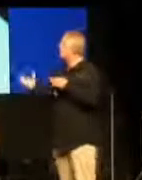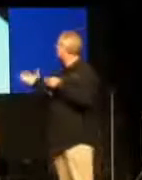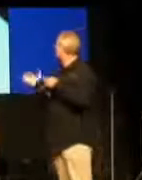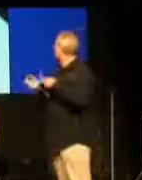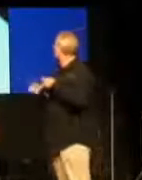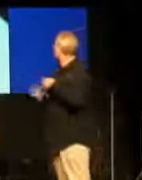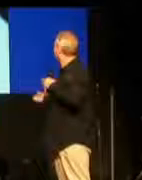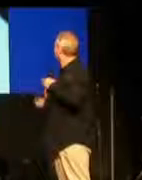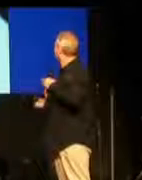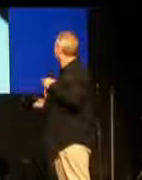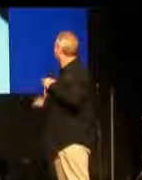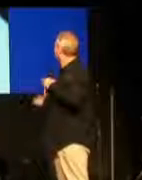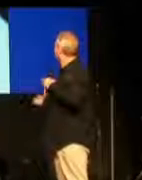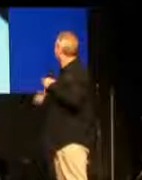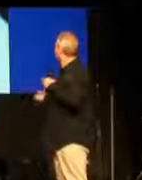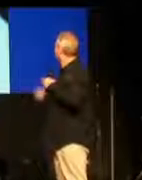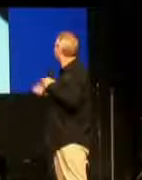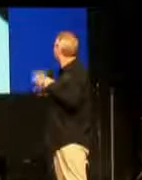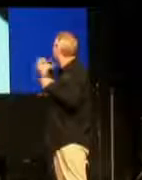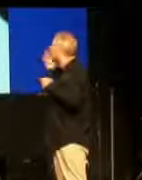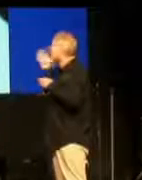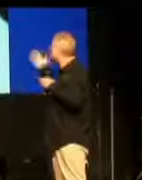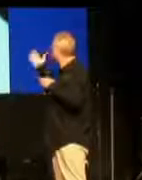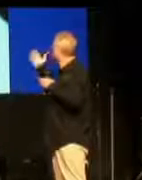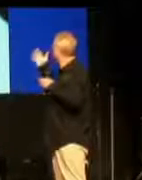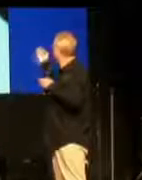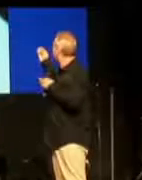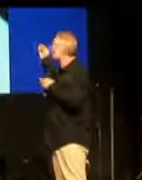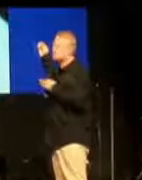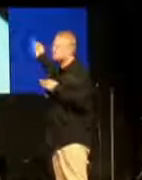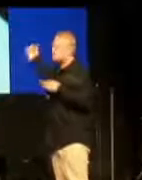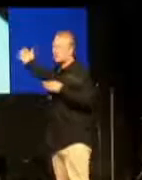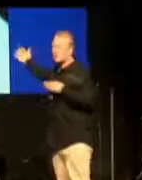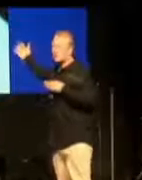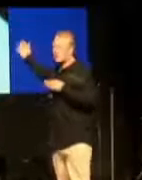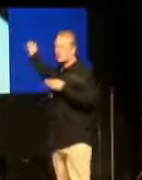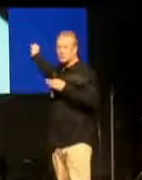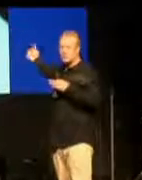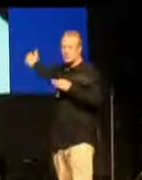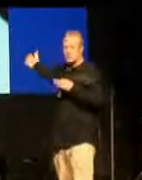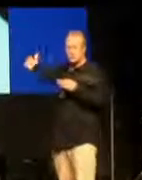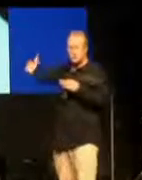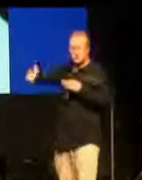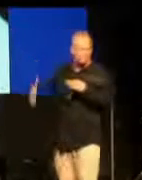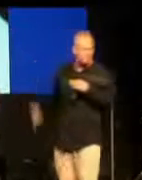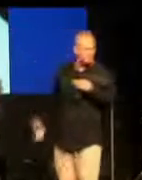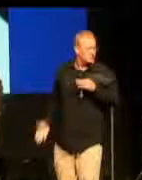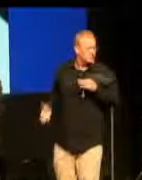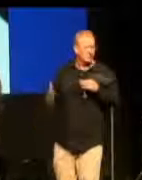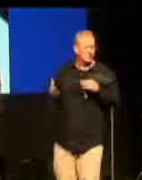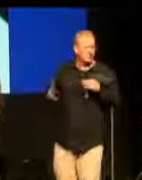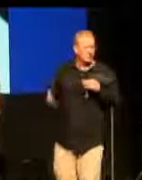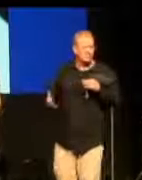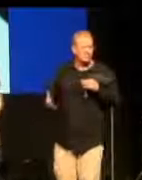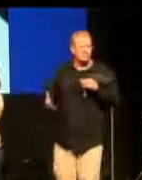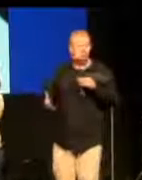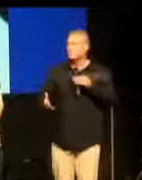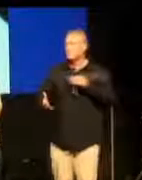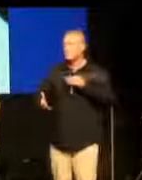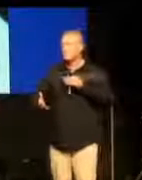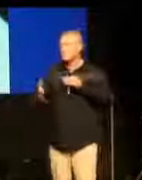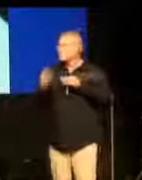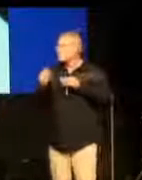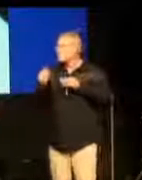irgendjemand Gott kennt, ich kenne diese Frau, sie ist wunderschön.